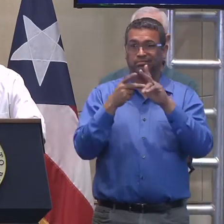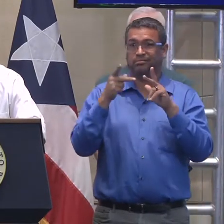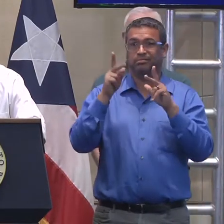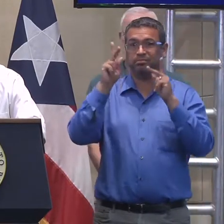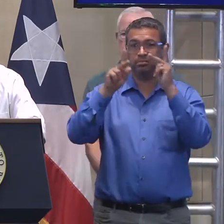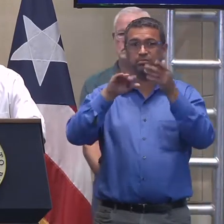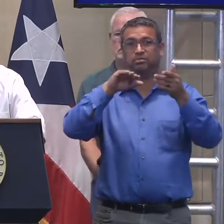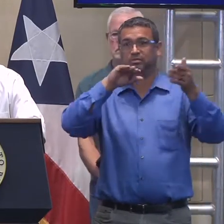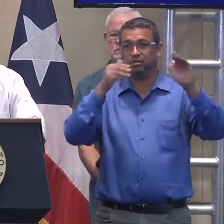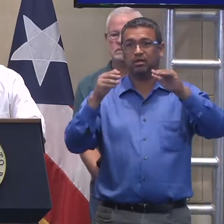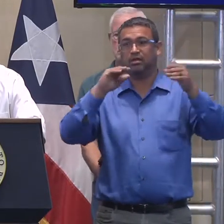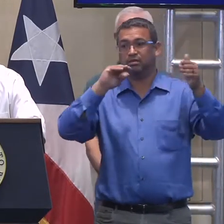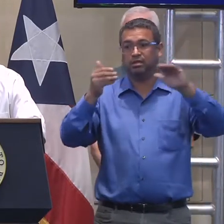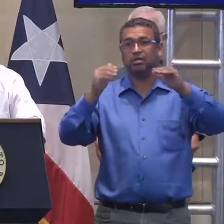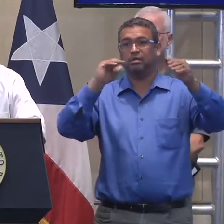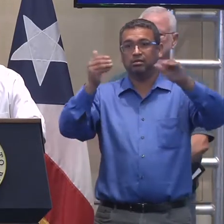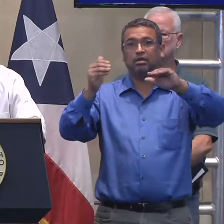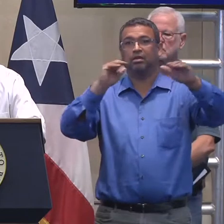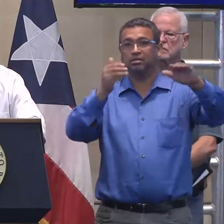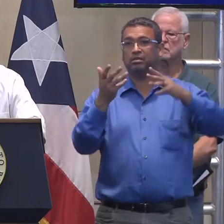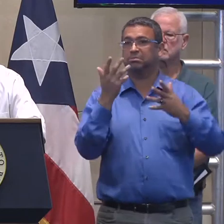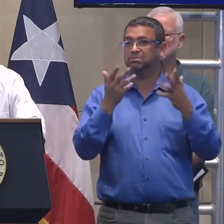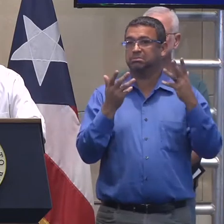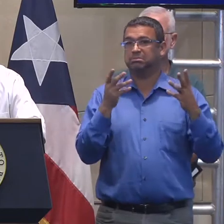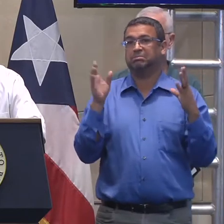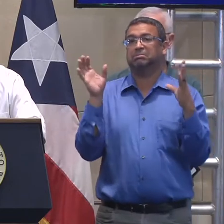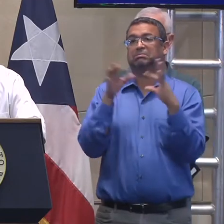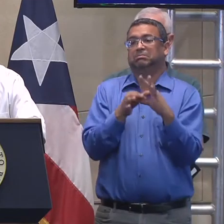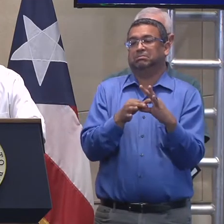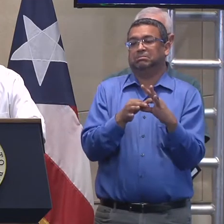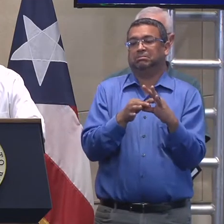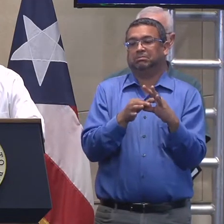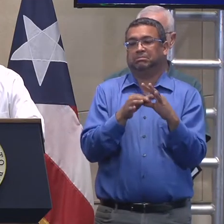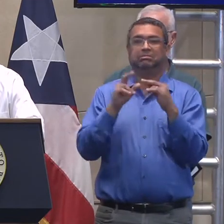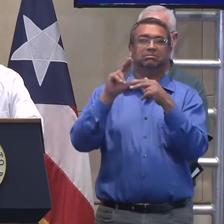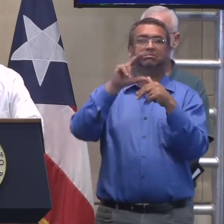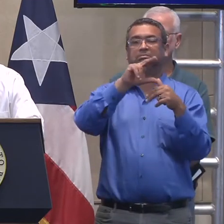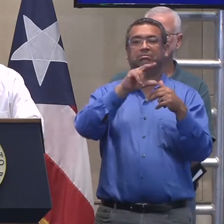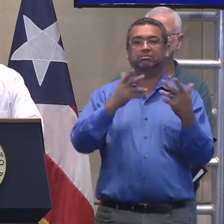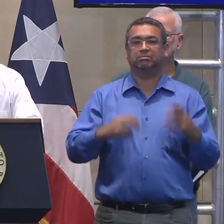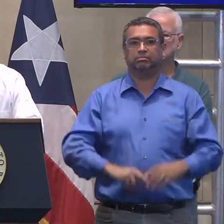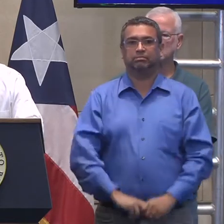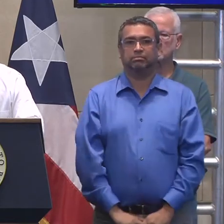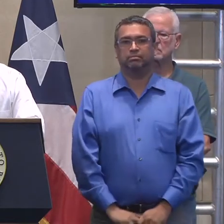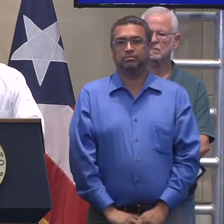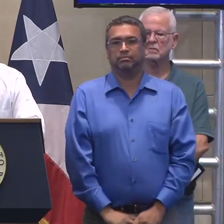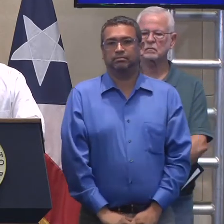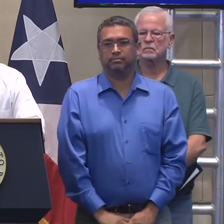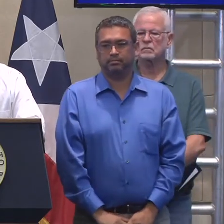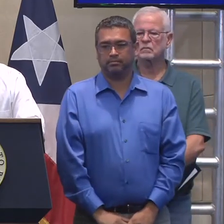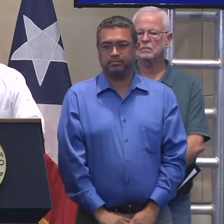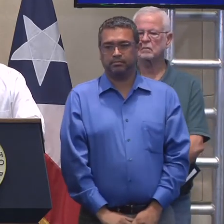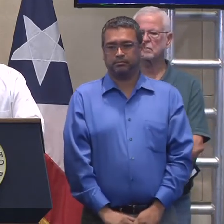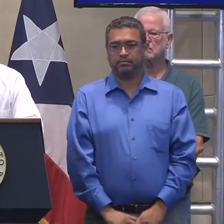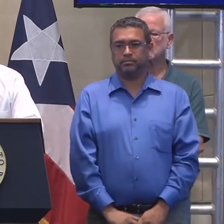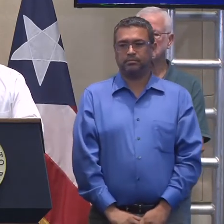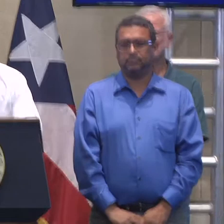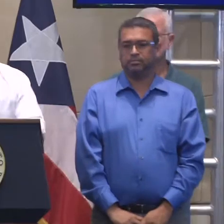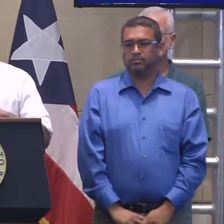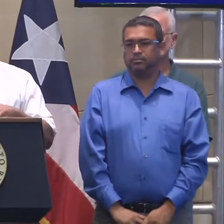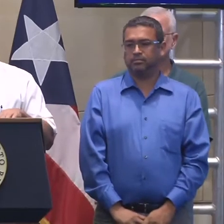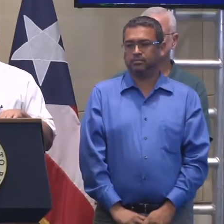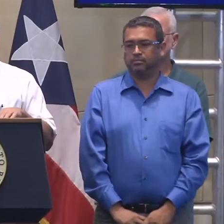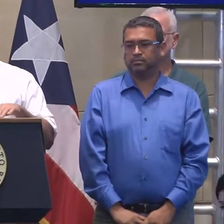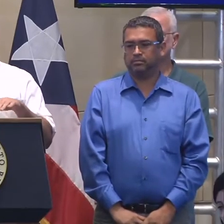que pueda hacer pensar que tiene algún efecto en la situación creada por el huracán. Sí,